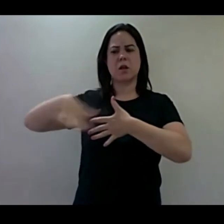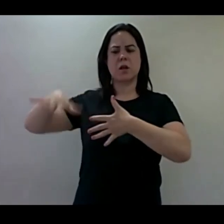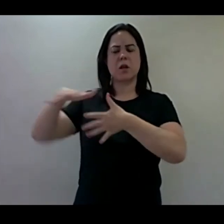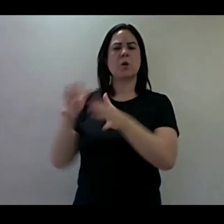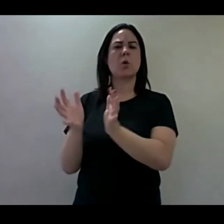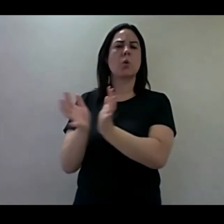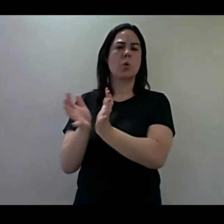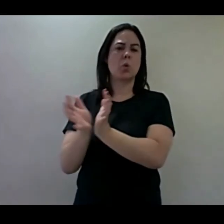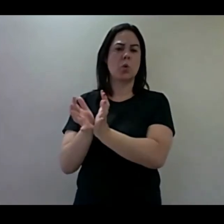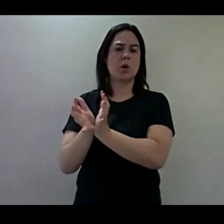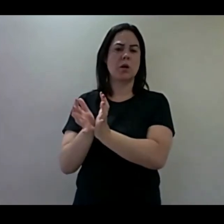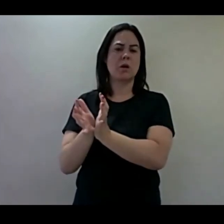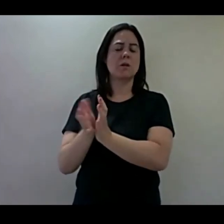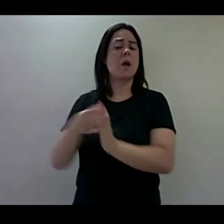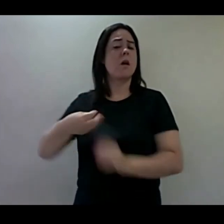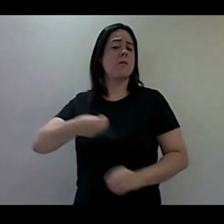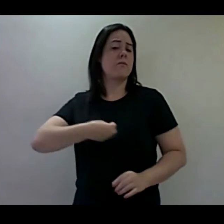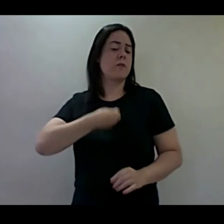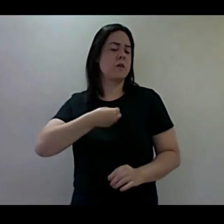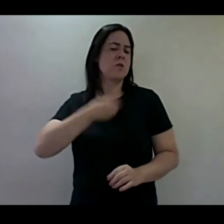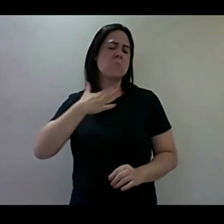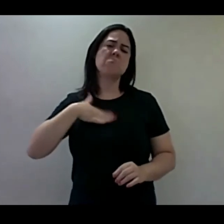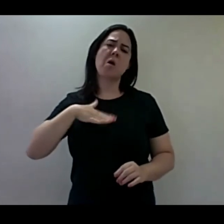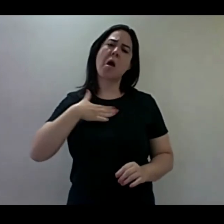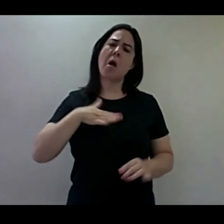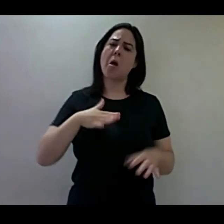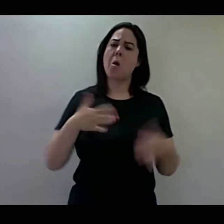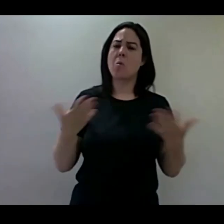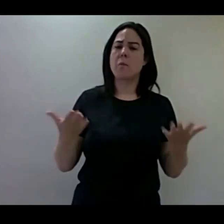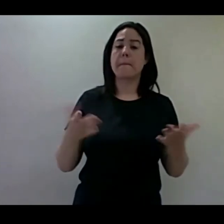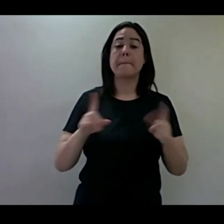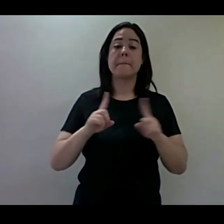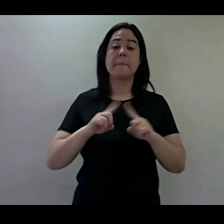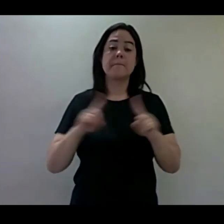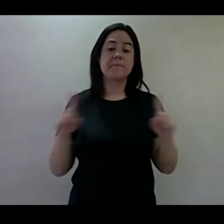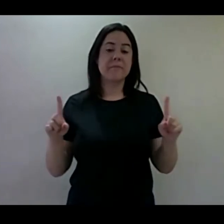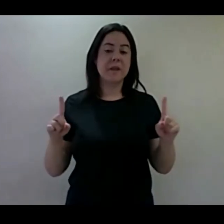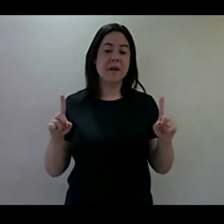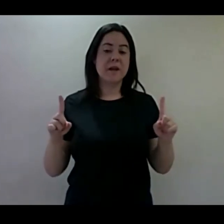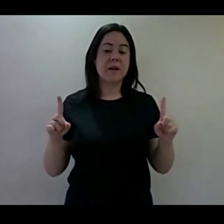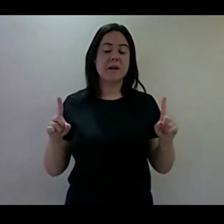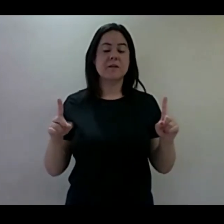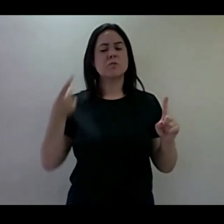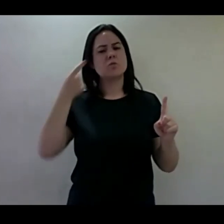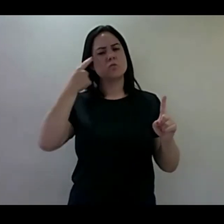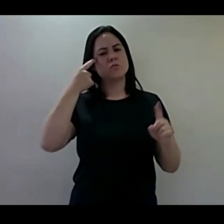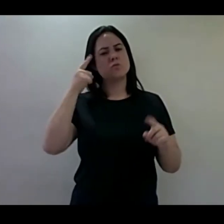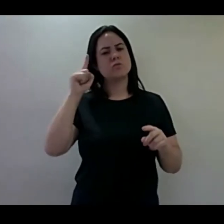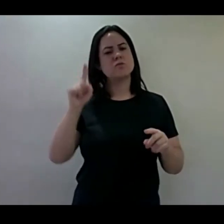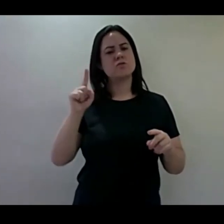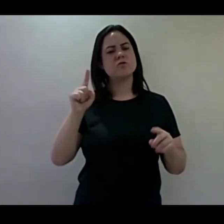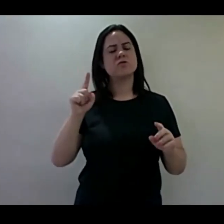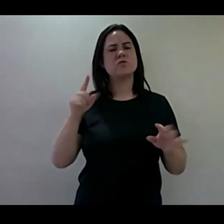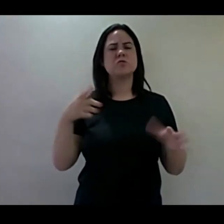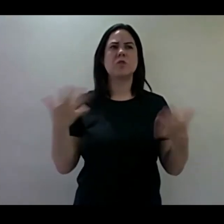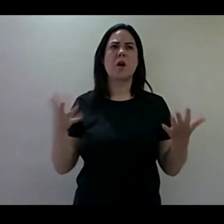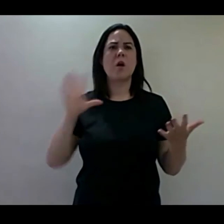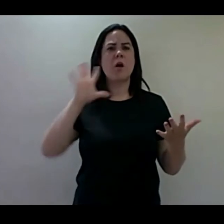estava vivendo uma vida tranquila. Só que, num determinado dia, quando ele menos esperava, apacentando as